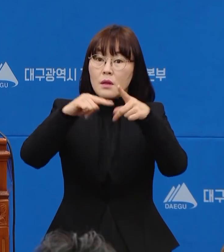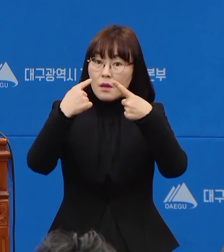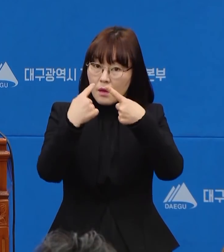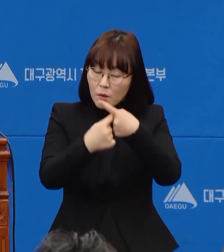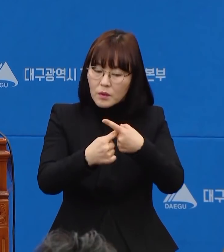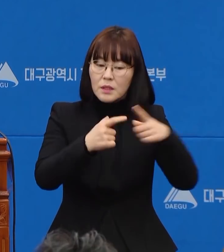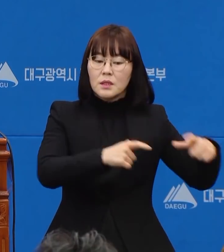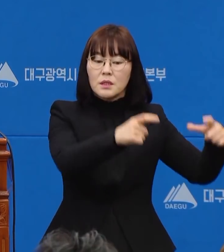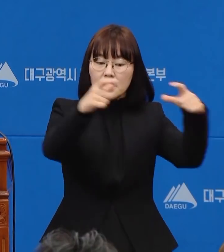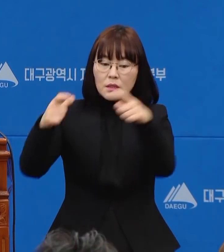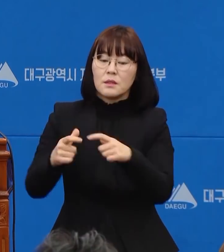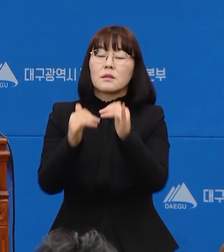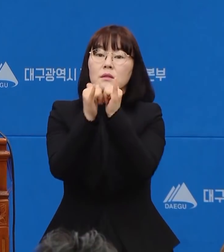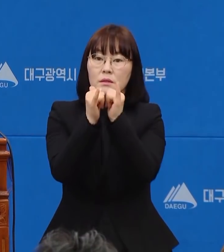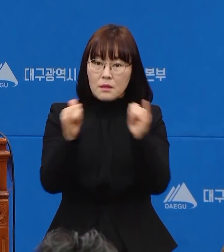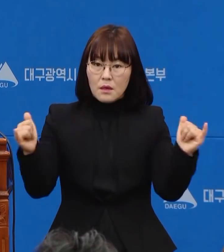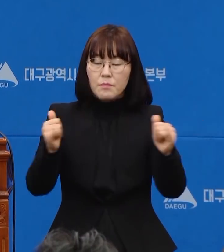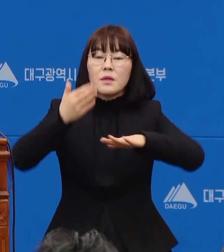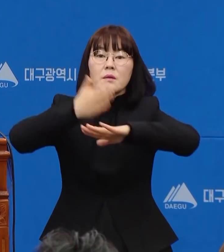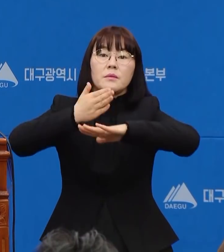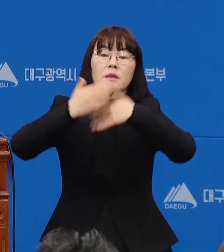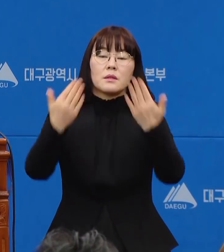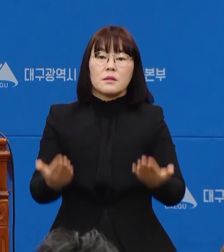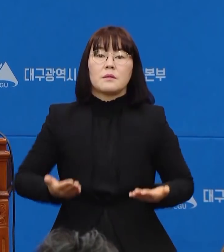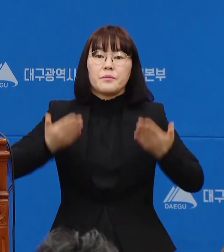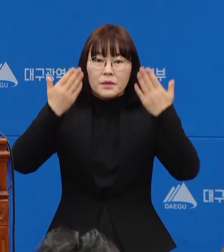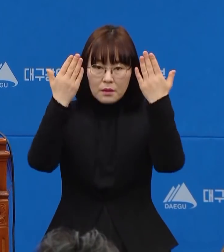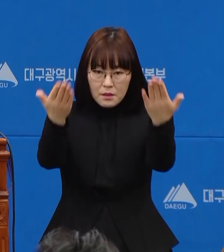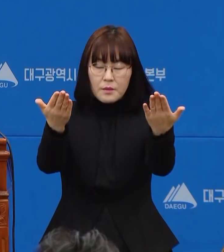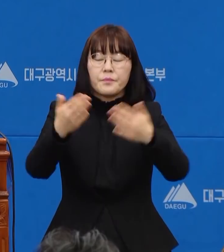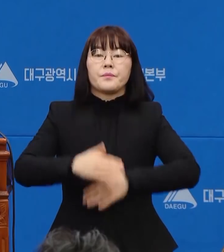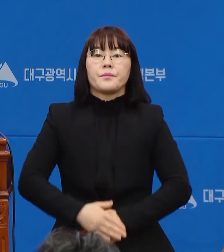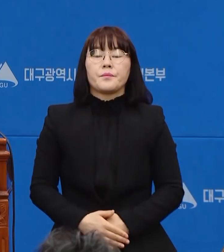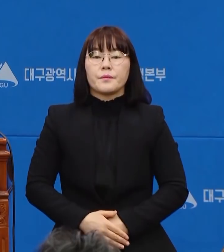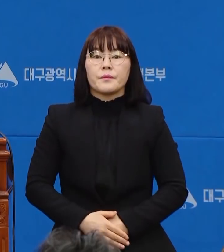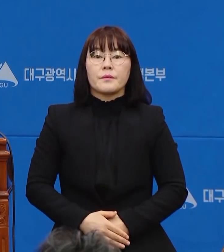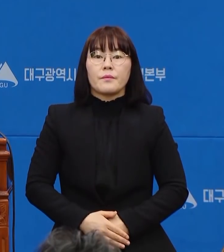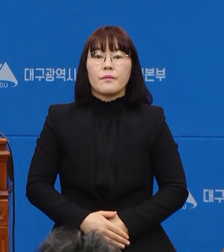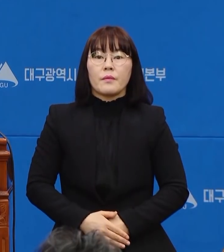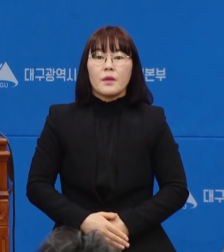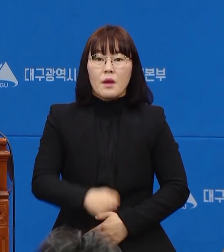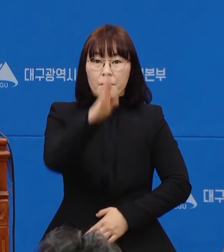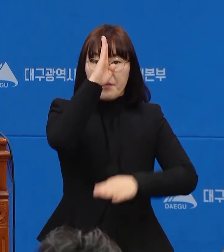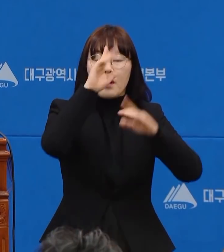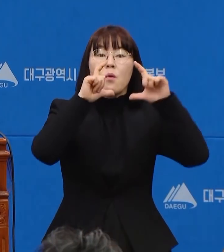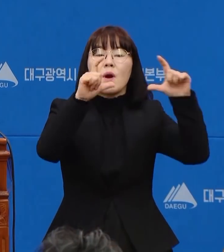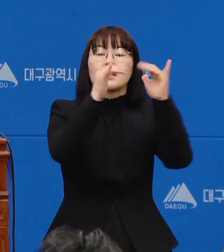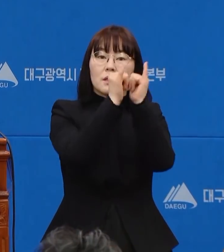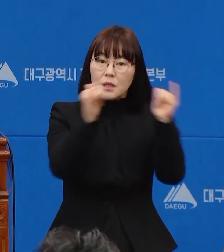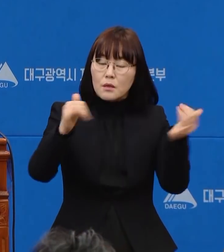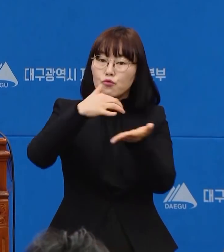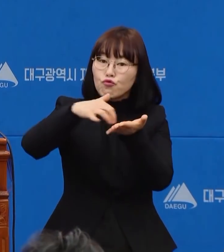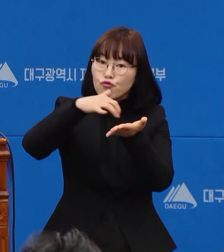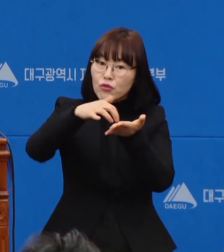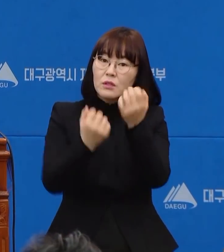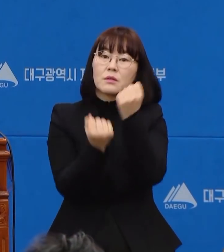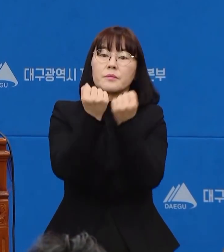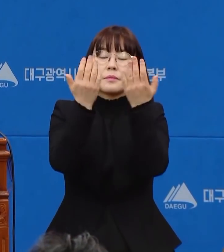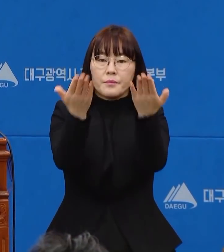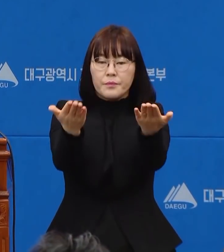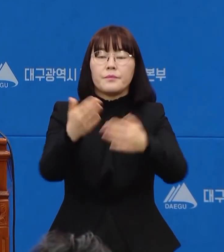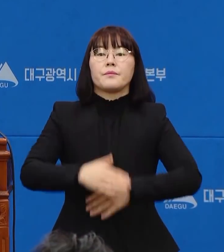지역의 주민 여러분들께도 감사의 말씀을 드리겠습니다. 다음은 확진 환자 발생 현황에 대해서